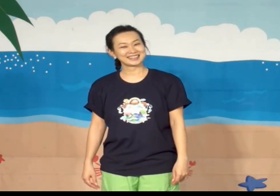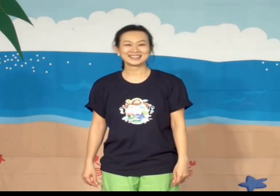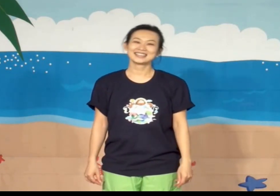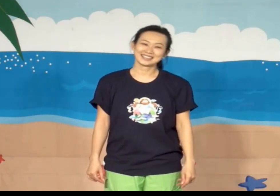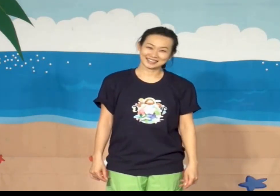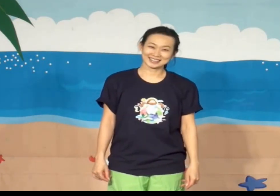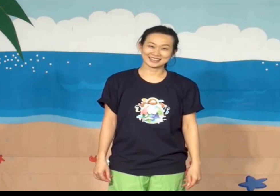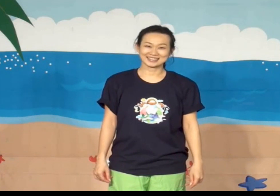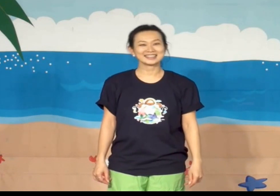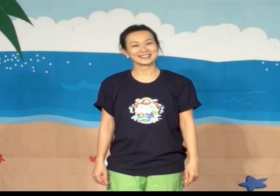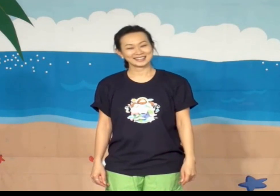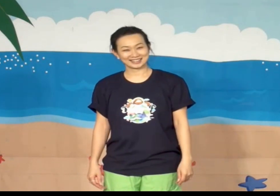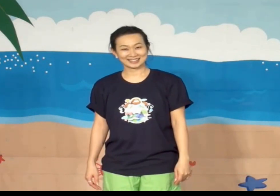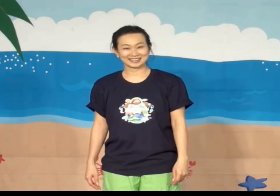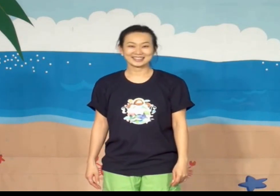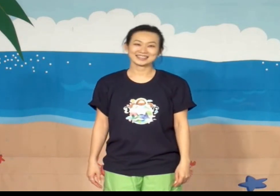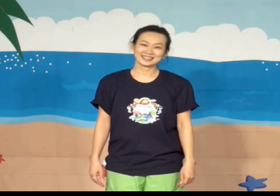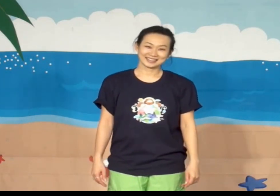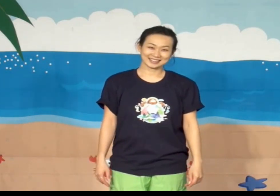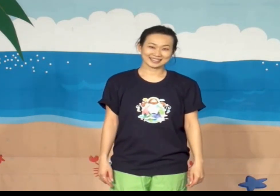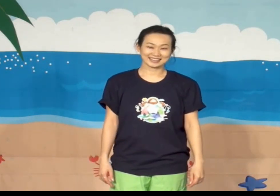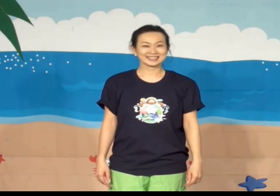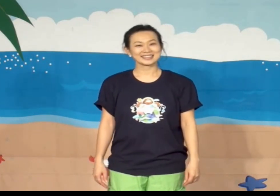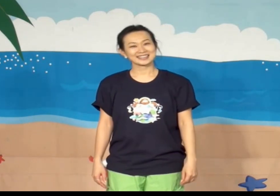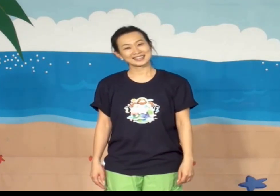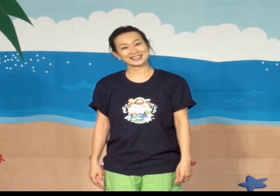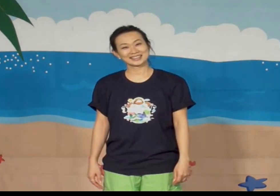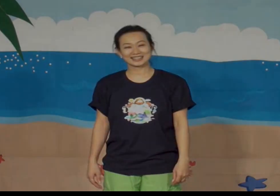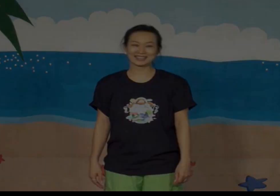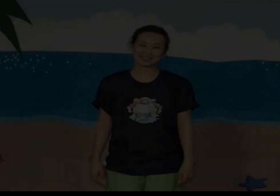한글자막 박진주 한글자막 한효정